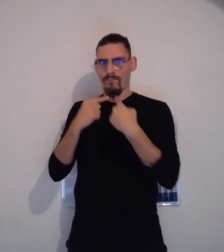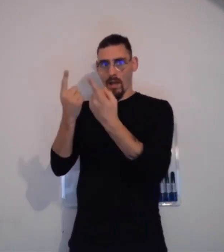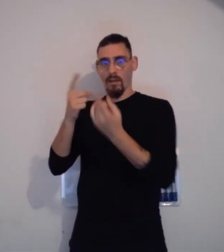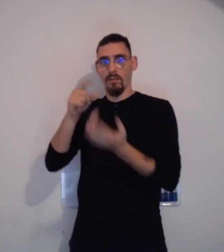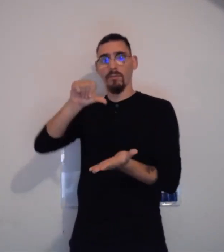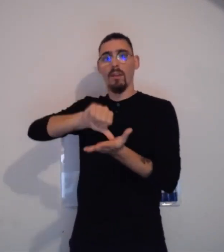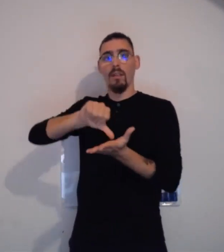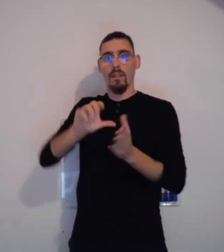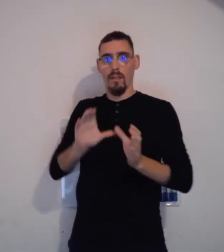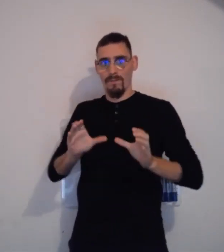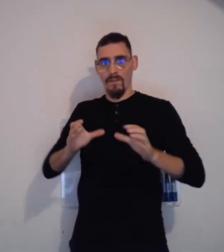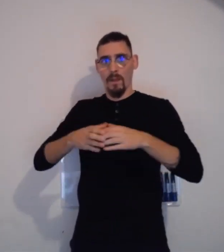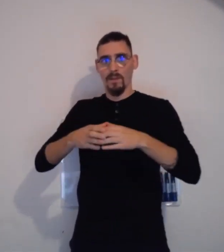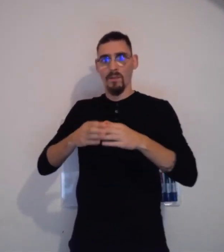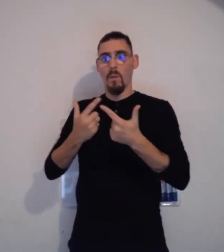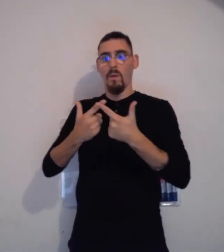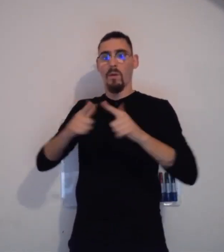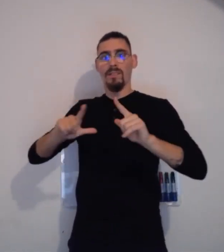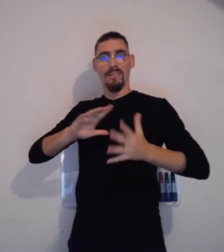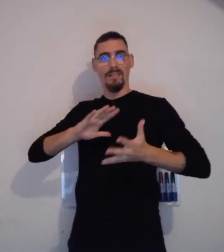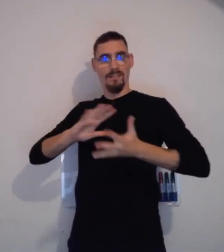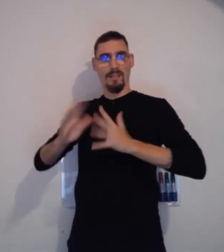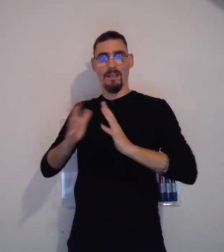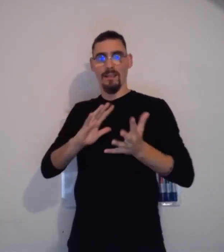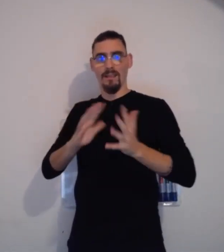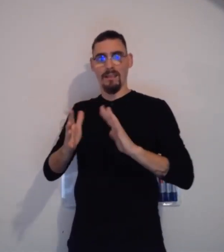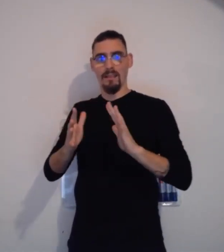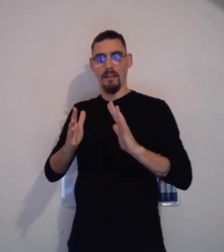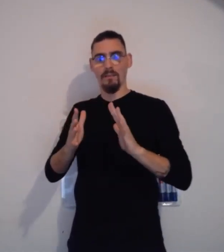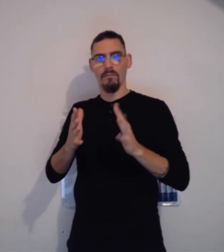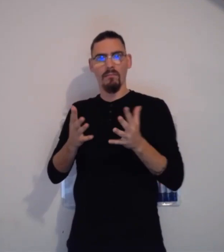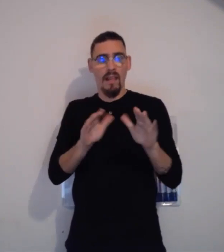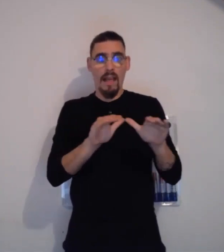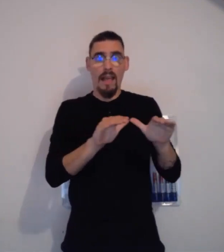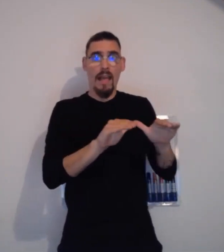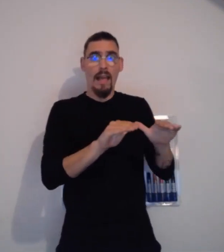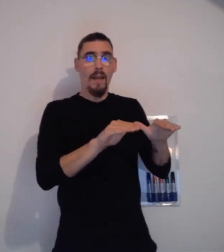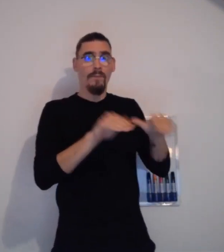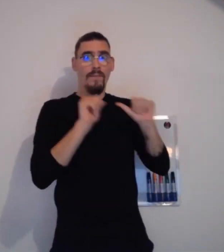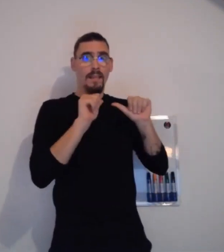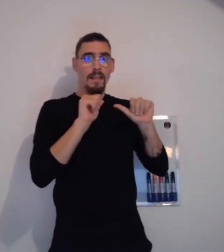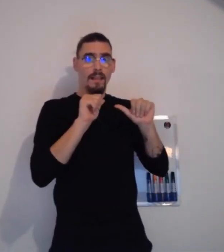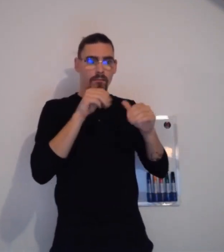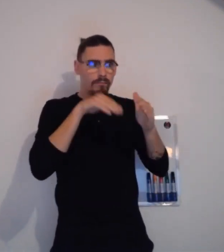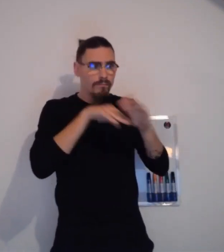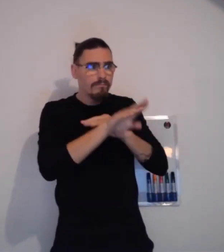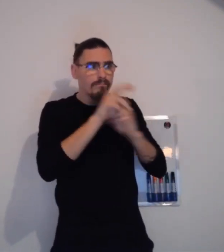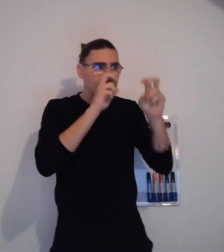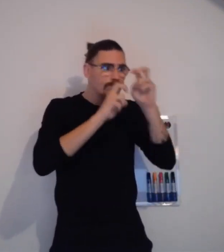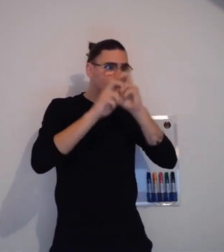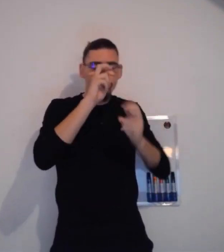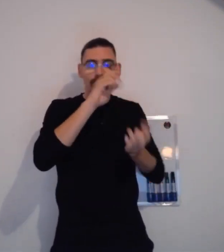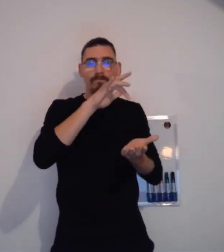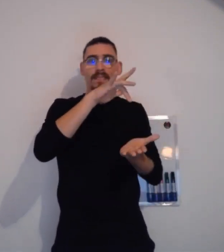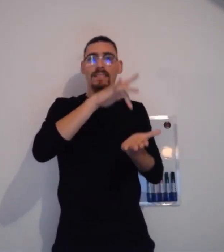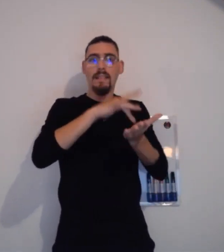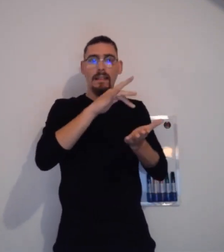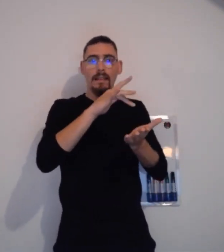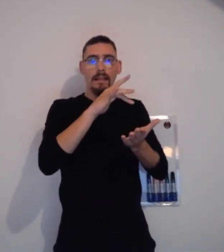intéresse, eh bien, il est possible d'aller dans un centre de formation en langue des signes. Mais moi, ce que je vous conseille, c'est d